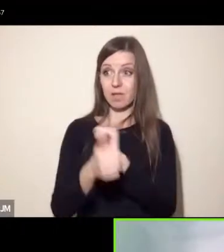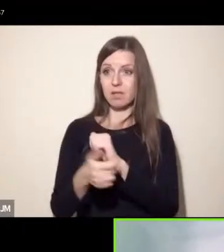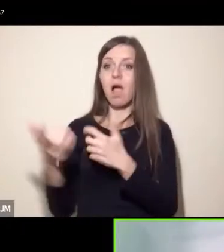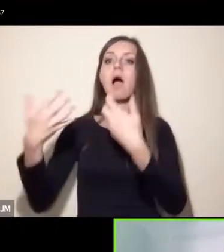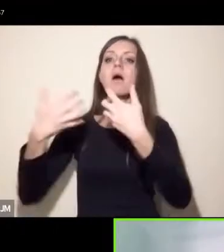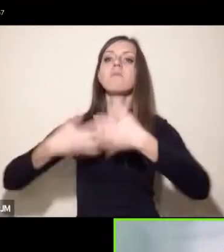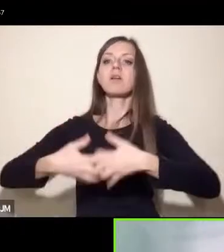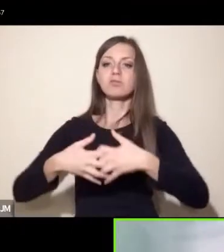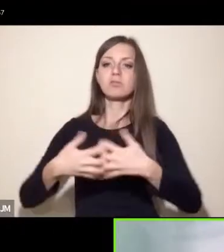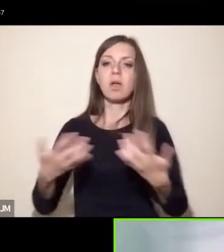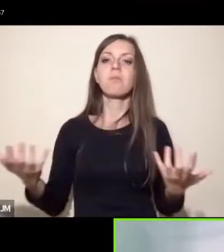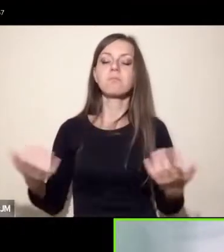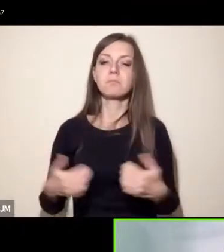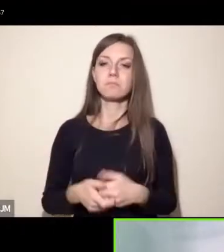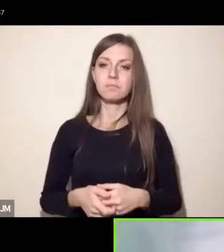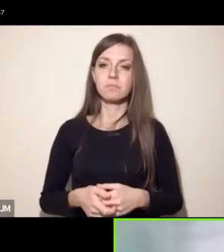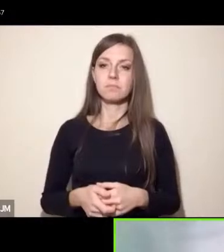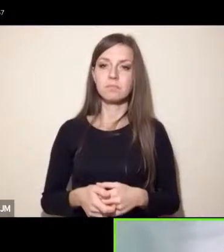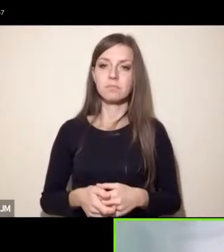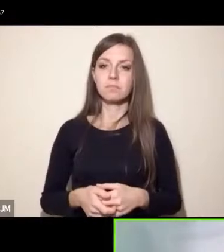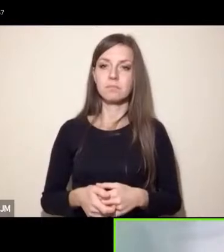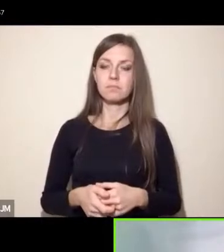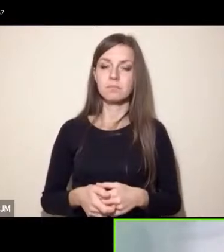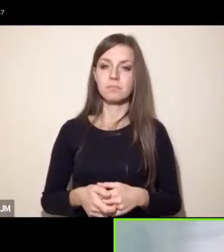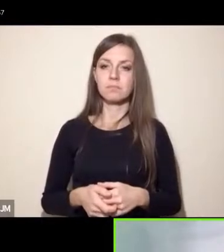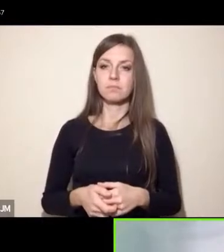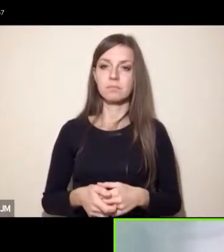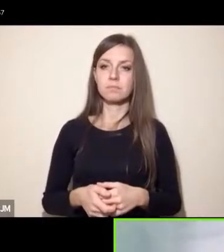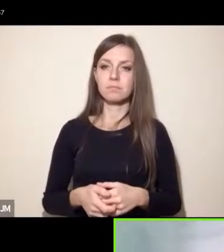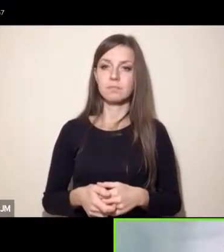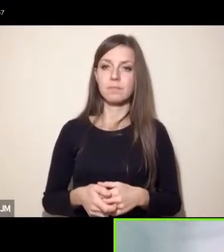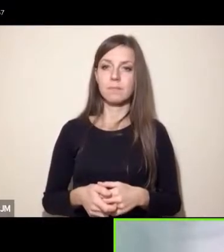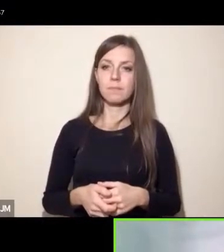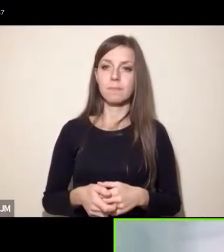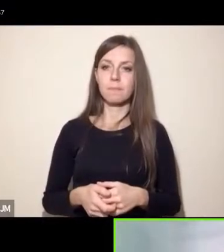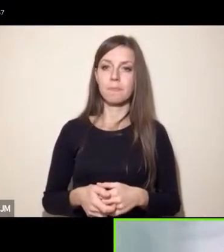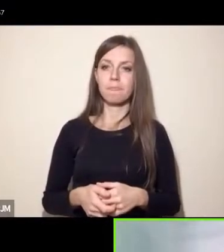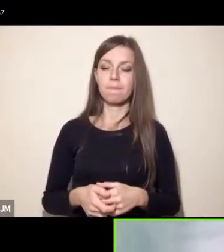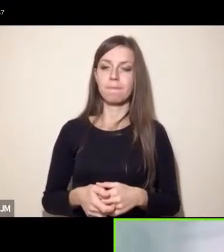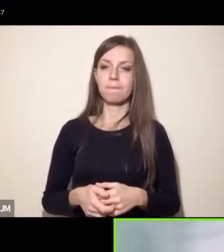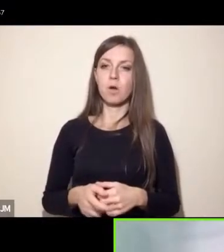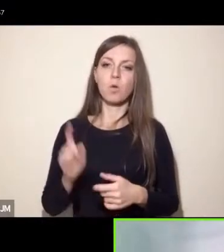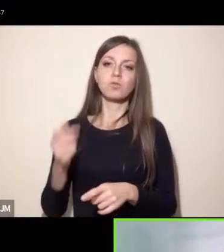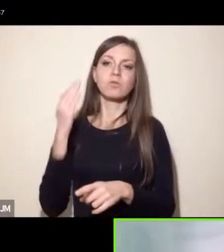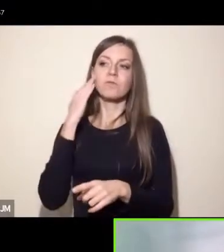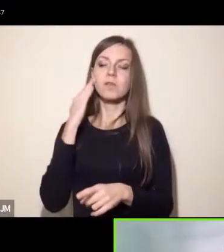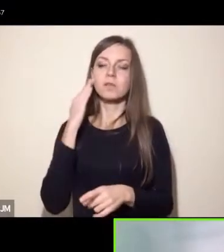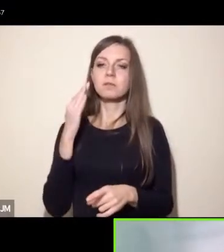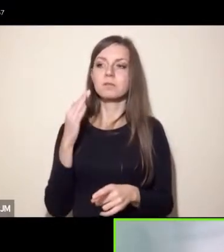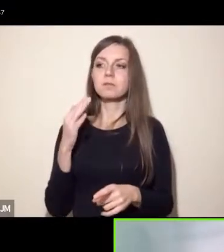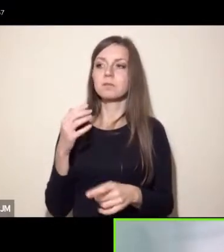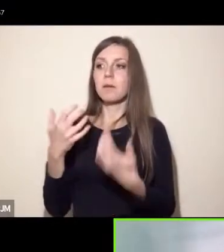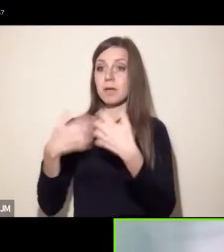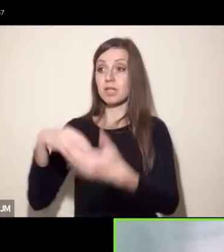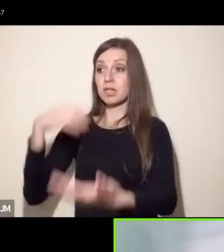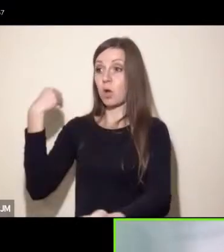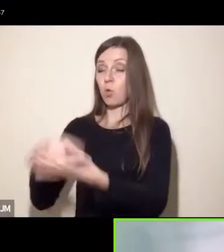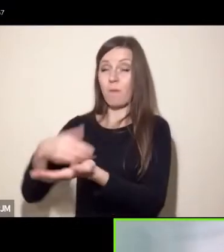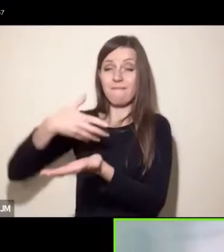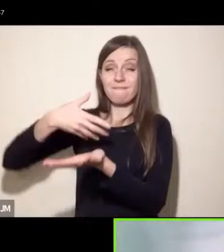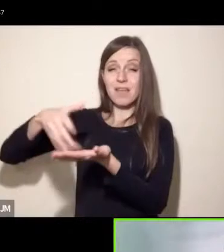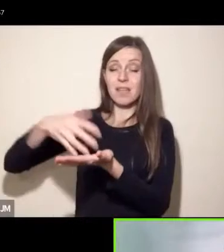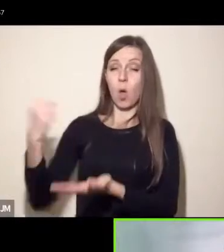działalność gospodarczą no to chcieliby w jakiś sposób nie być stratni tylko chcieliby